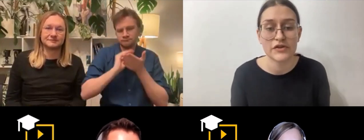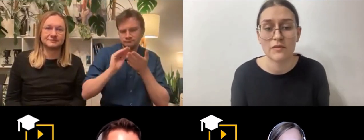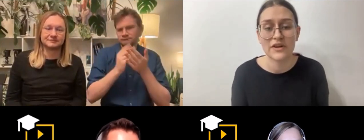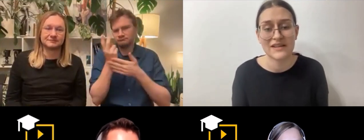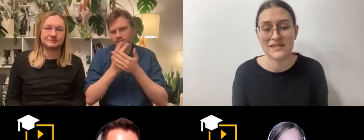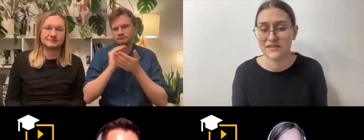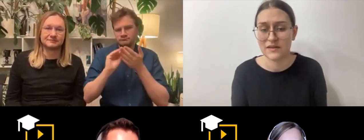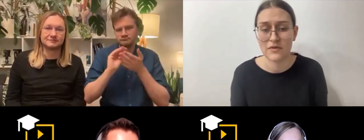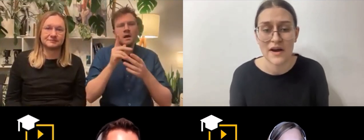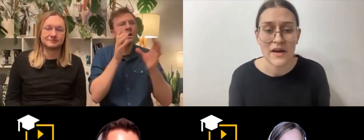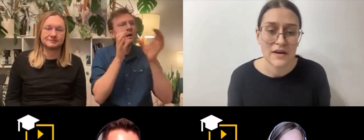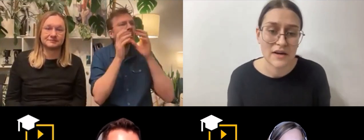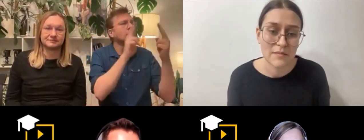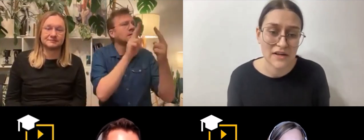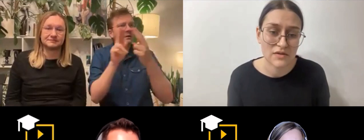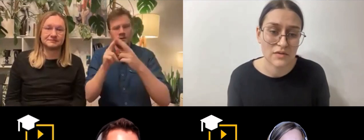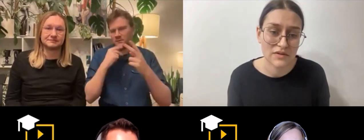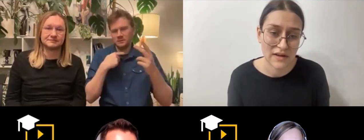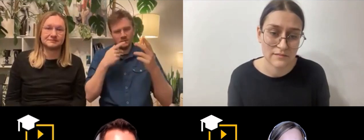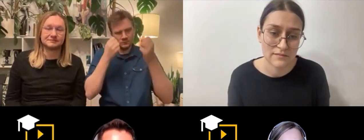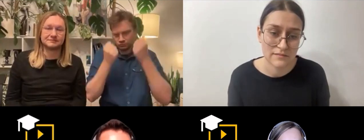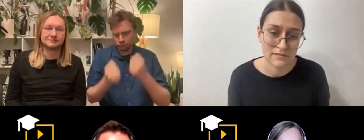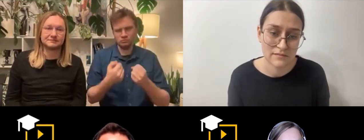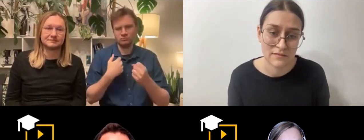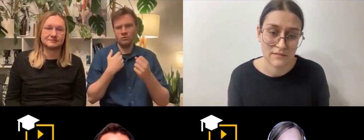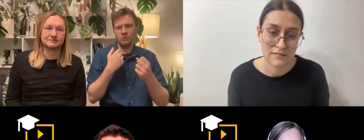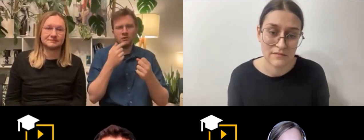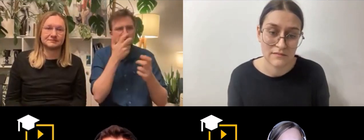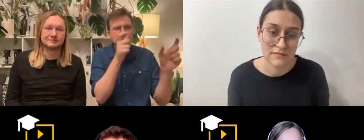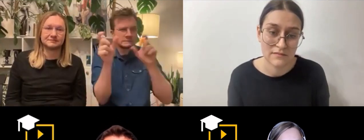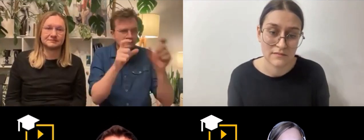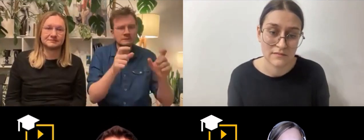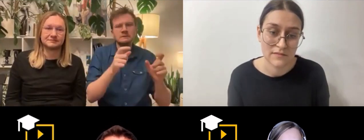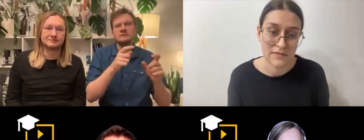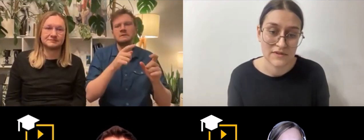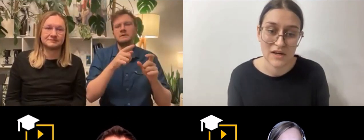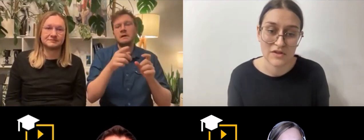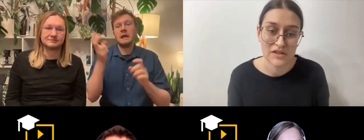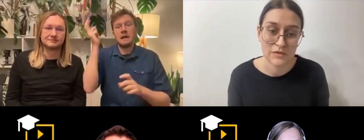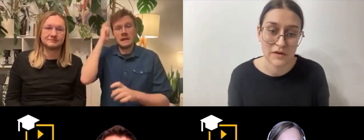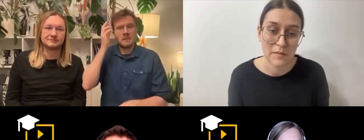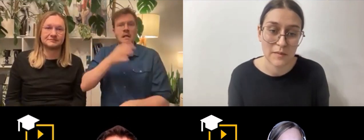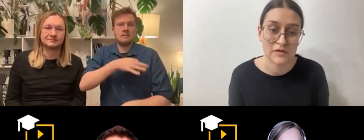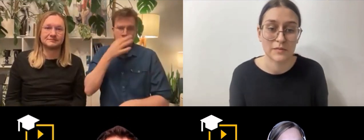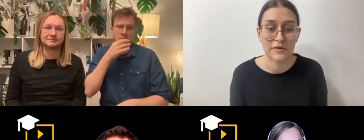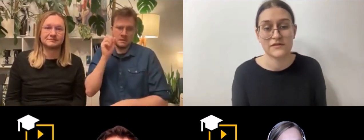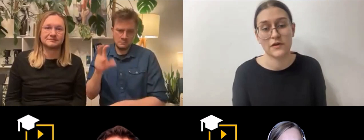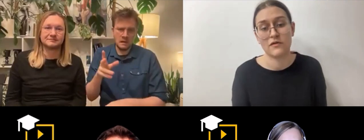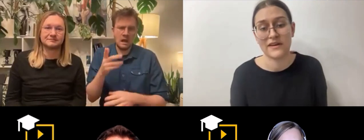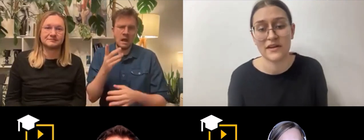komunikacja wtedy była bardzo trudna. cały czas musiałam po prostu 100% swojej uwagi na to